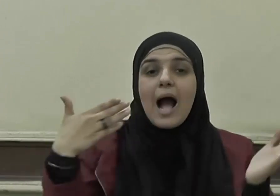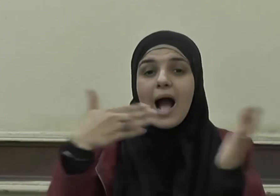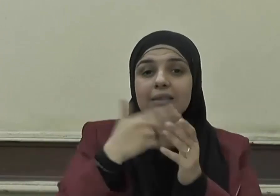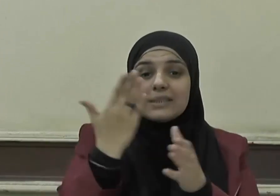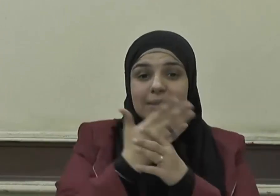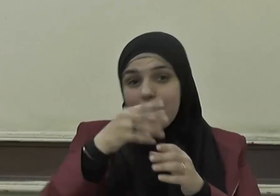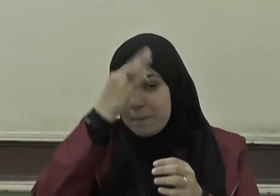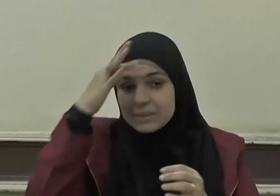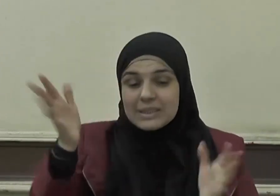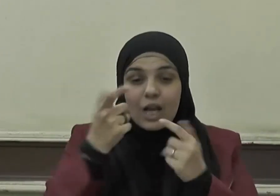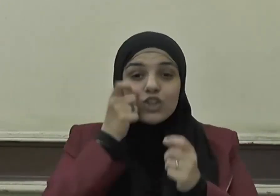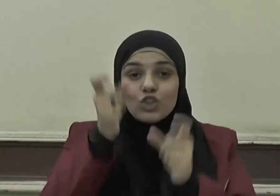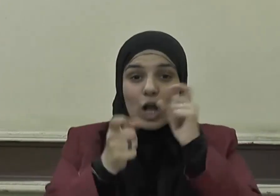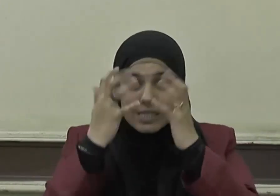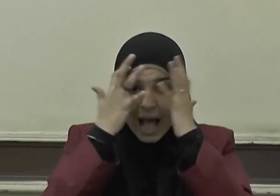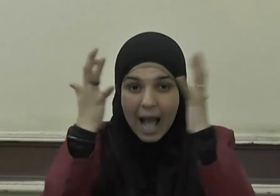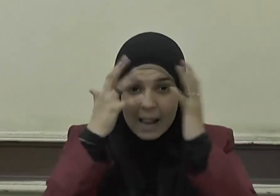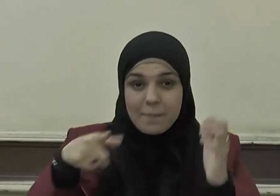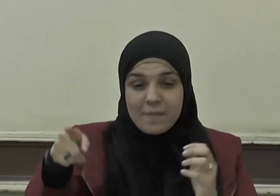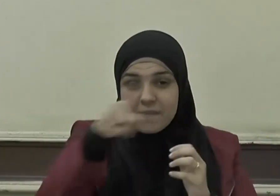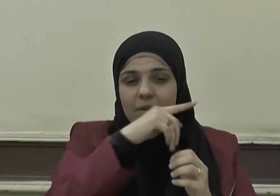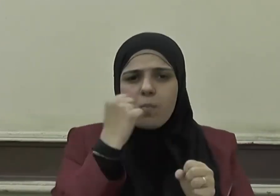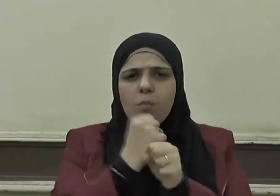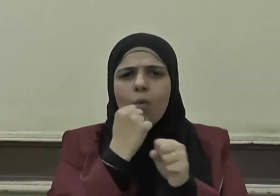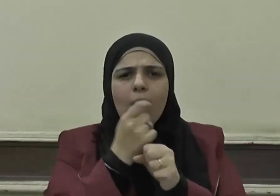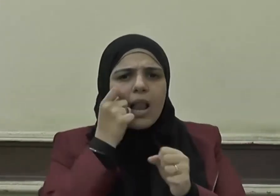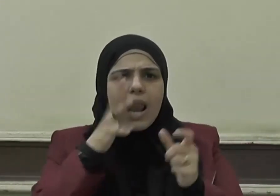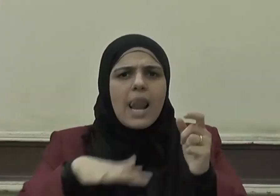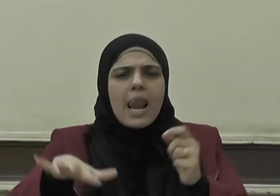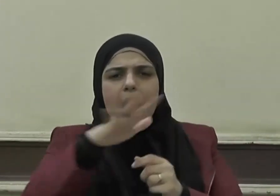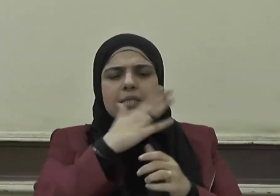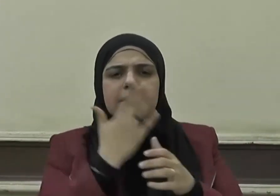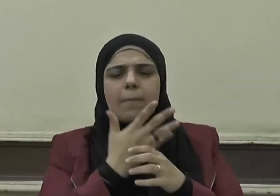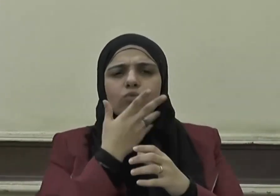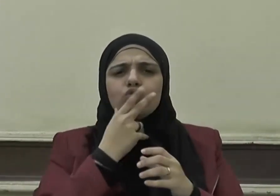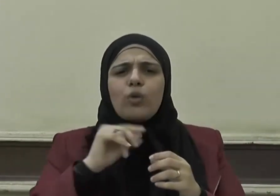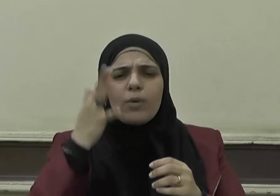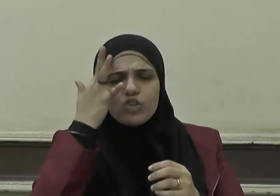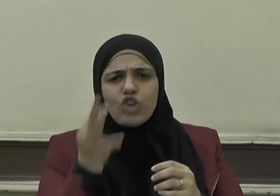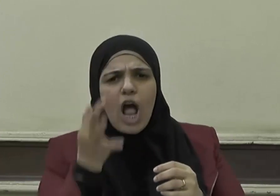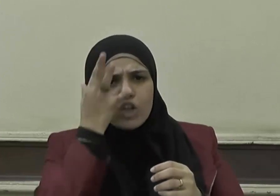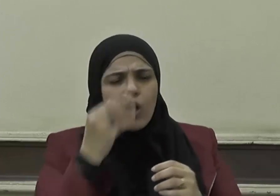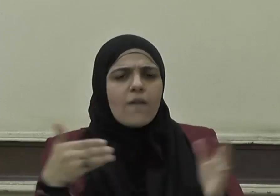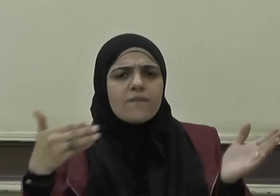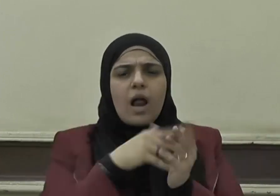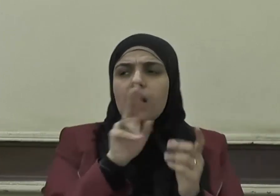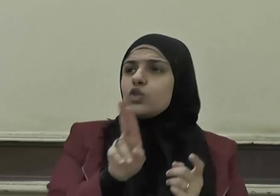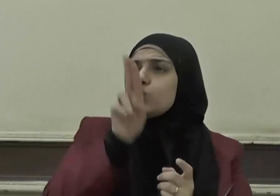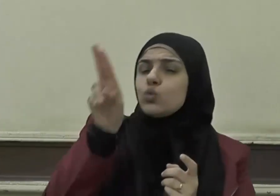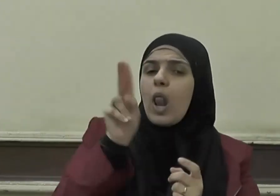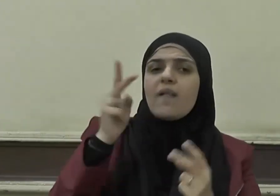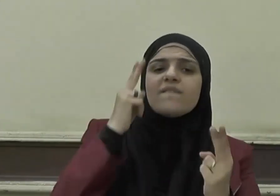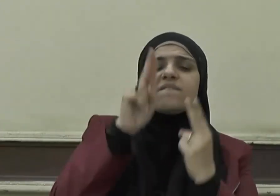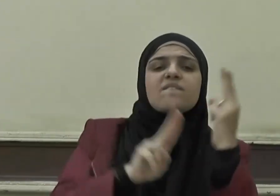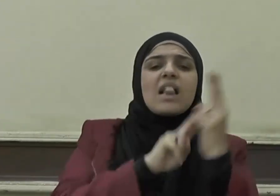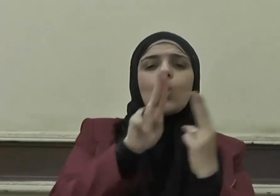لم يبق عالما اتخذ الناس رؤوساً جهالاً فسئلوا فأفتوا بغير علم